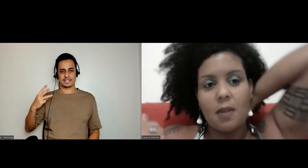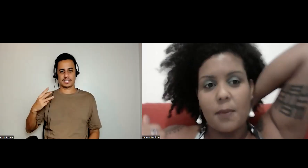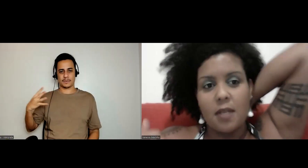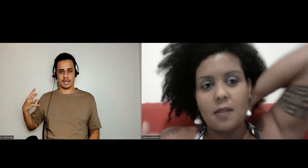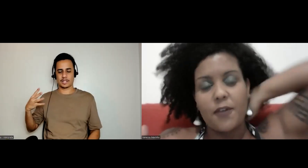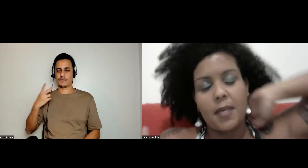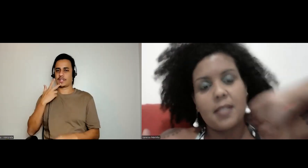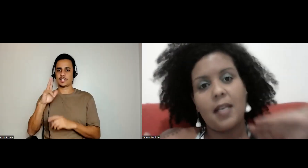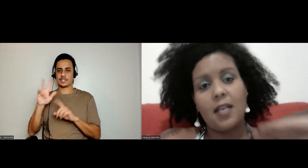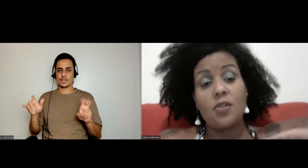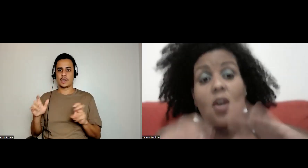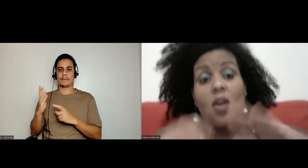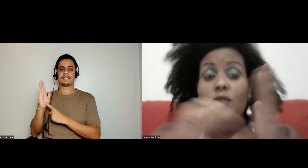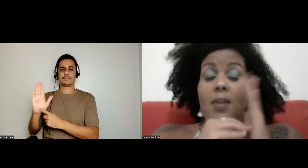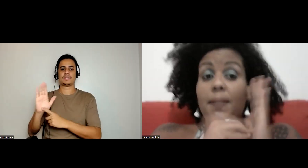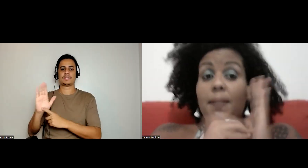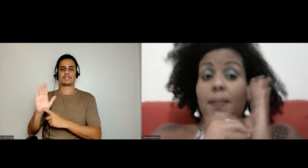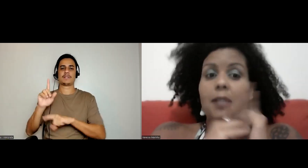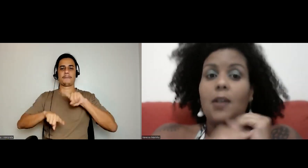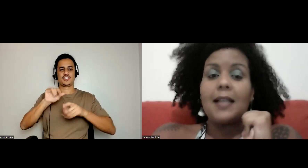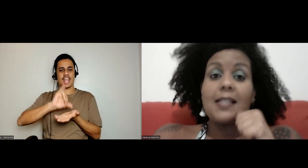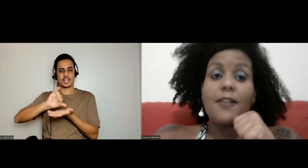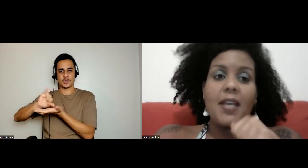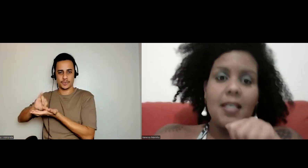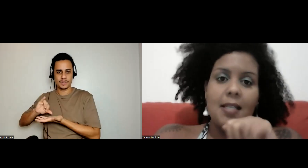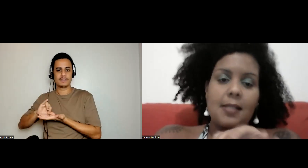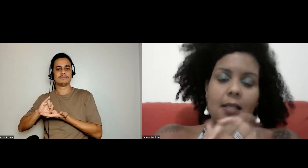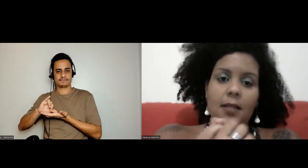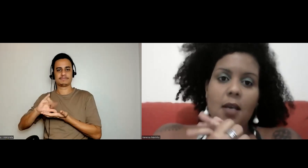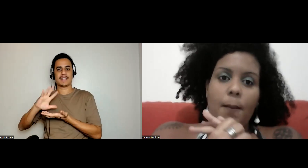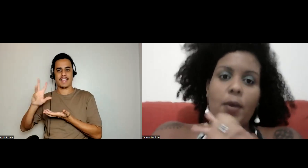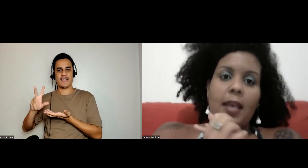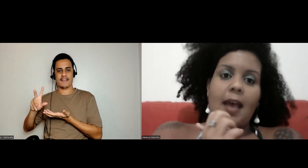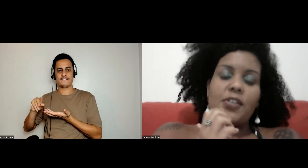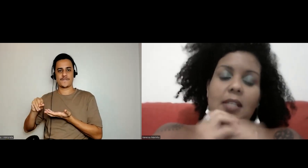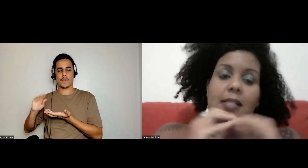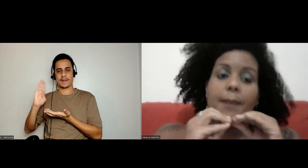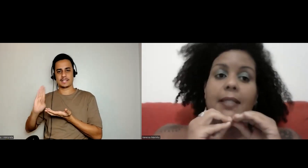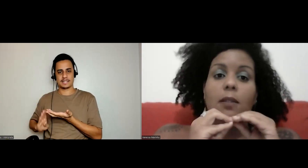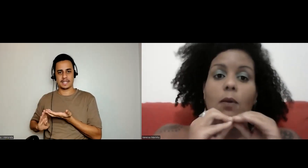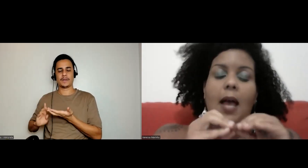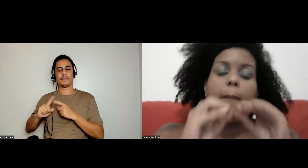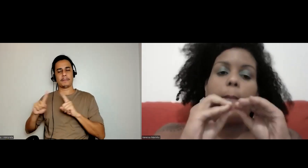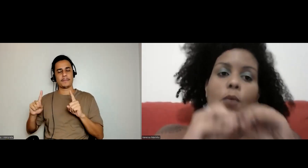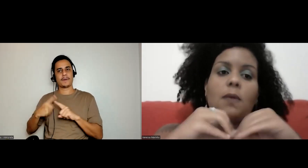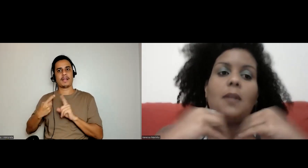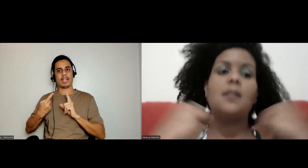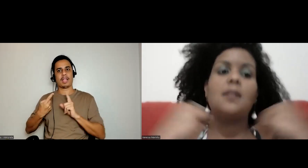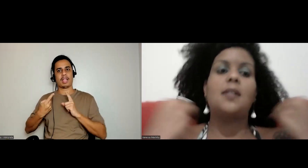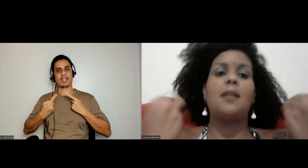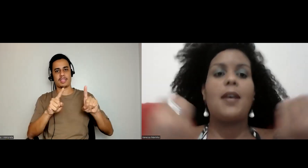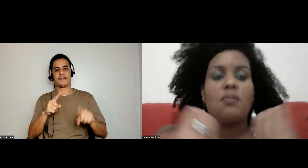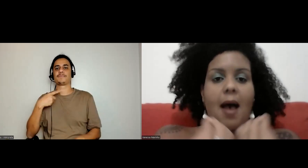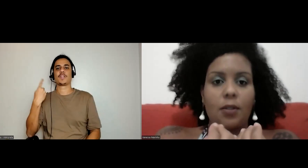exposições de objetos afro-brasileiros, justamente para tocar nessa ferida, assim, porque a gente sempre está num lugar muito